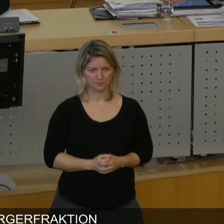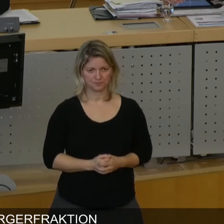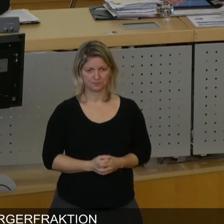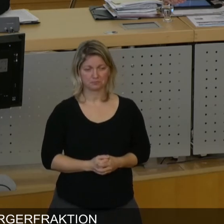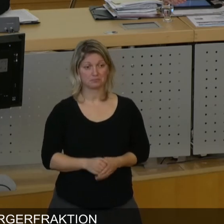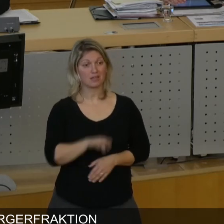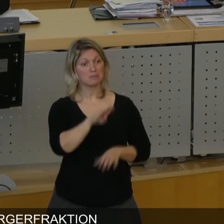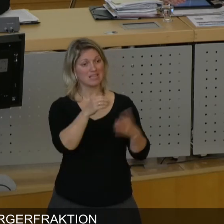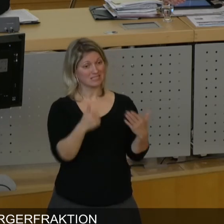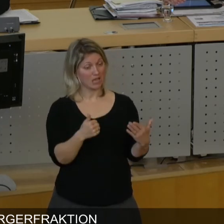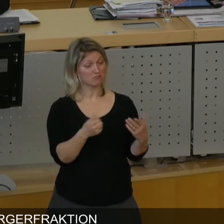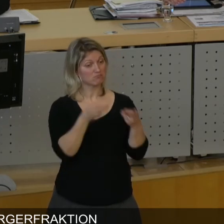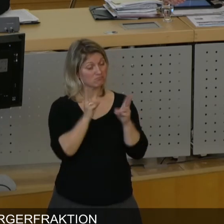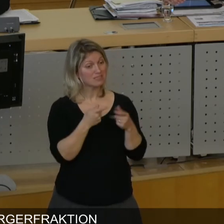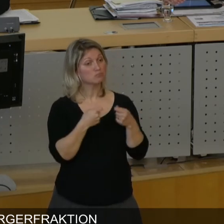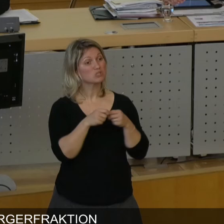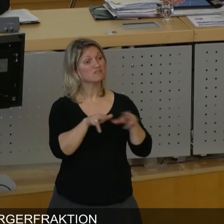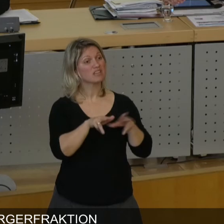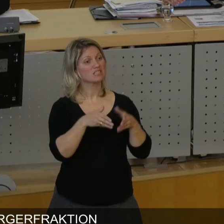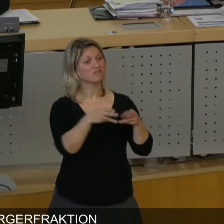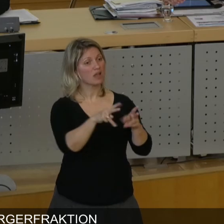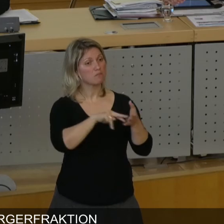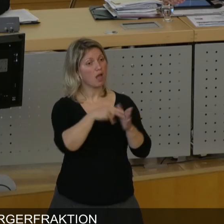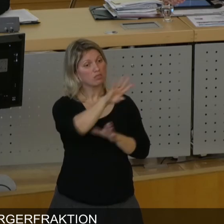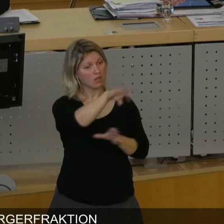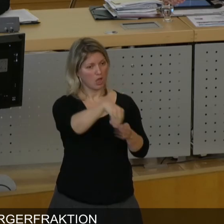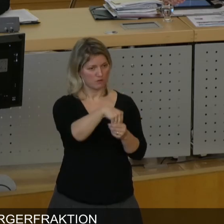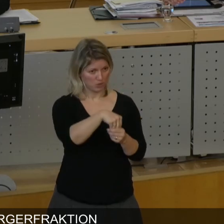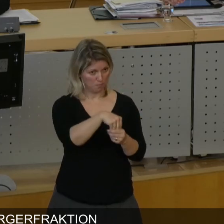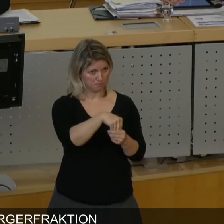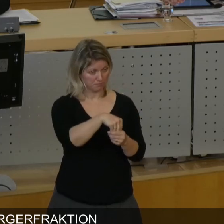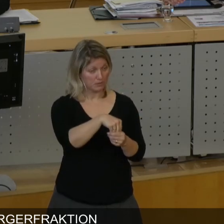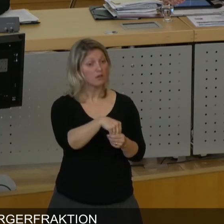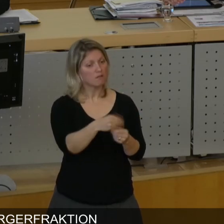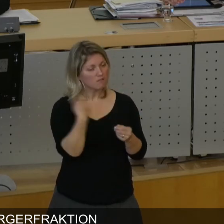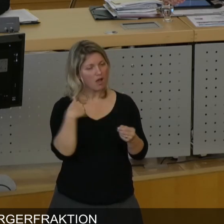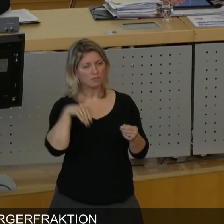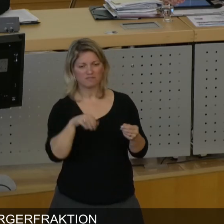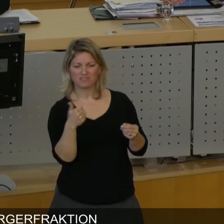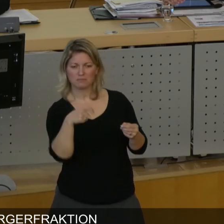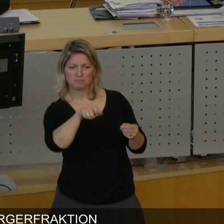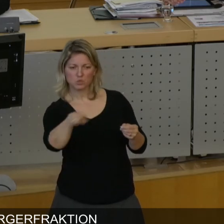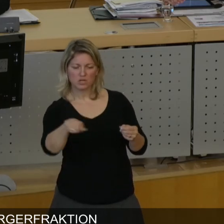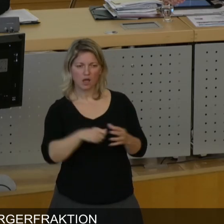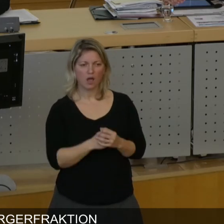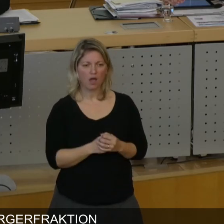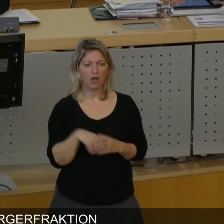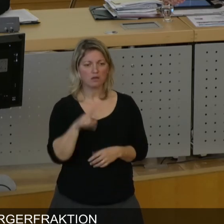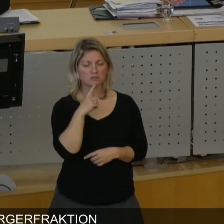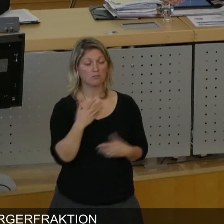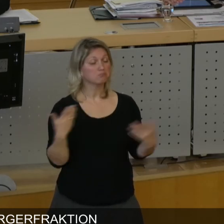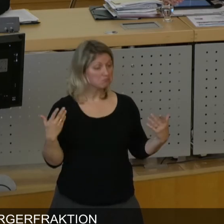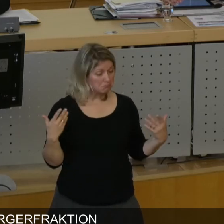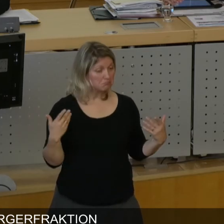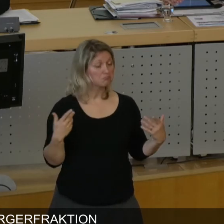Die B6 wurde trotzdem in den Bundesverkehrswegeplan aufgenommen. Und dann hat es Bürger gegeben, die gesagt haben, gut, wenn die